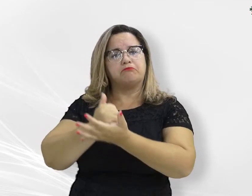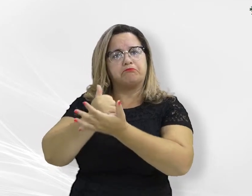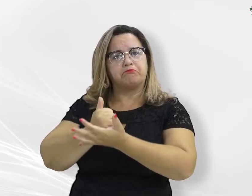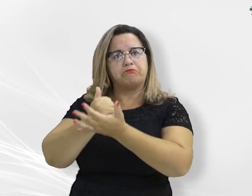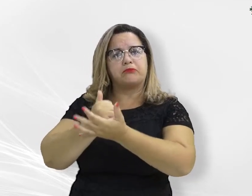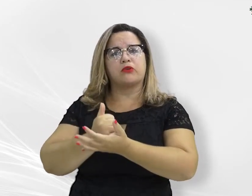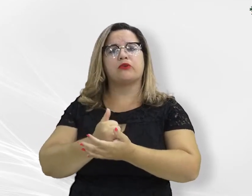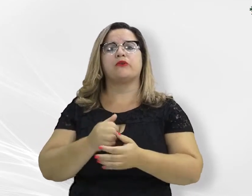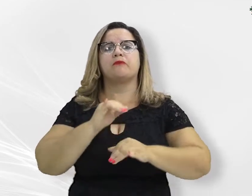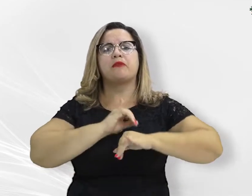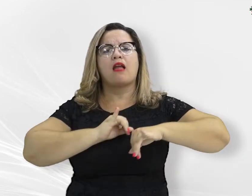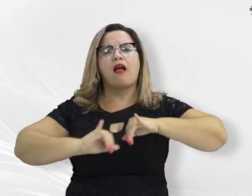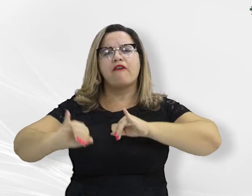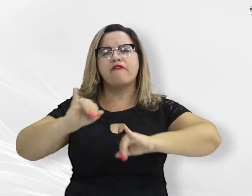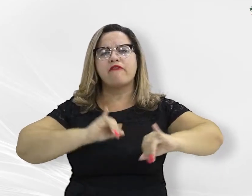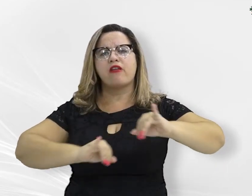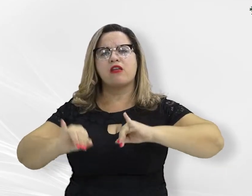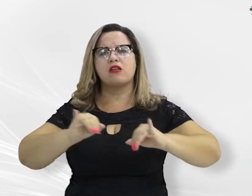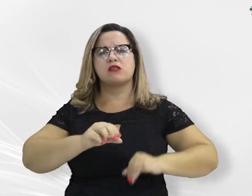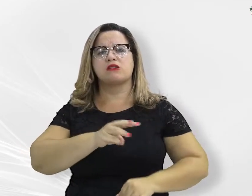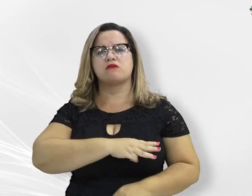do Ministério Público do Estado de Mato Grosso.